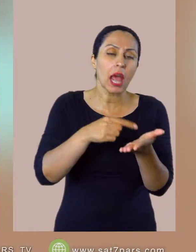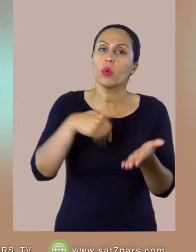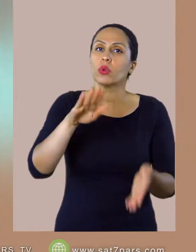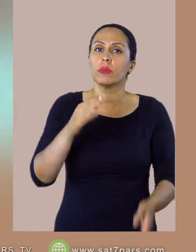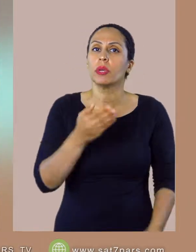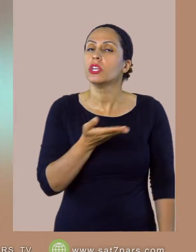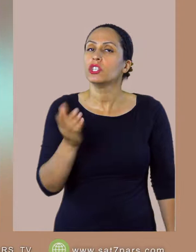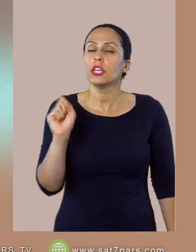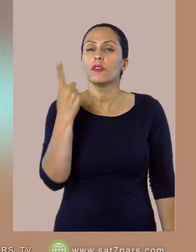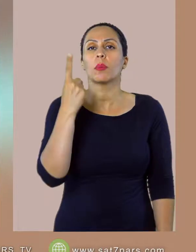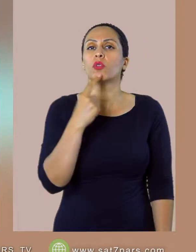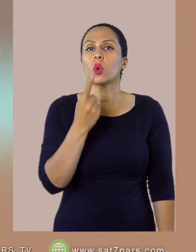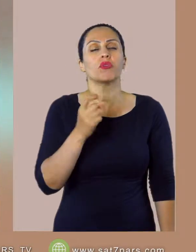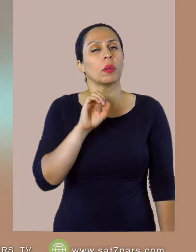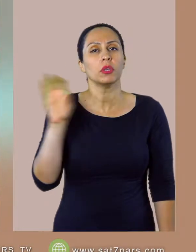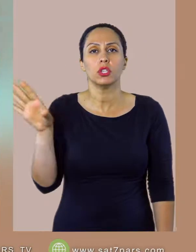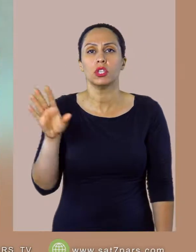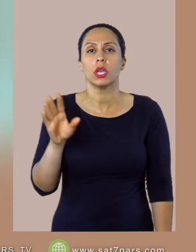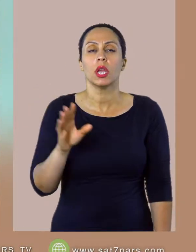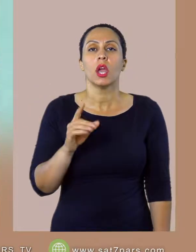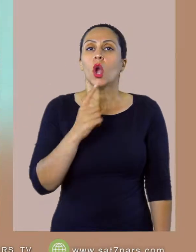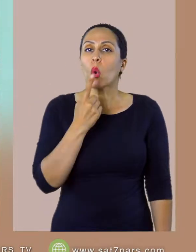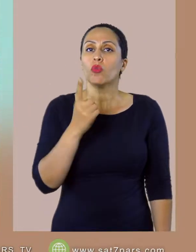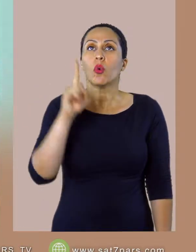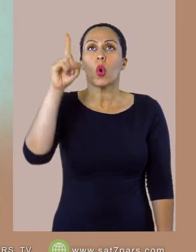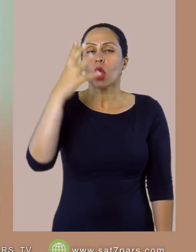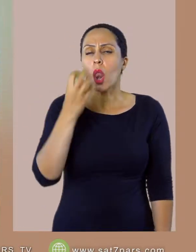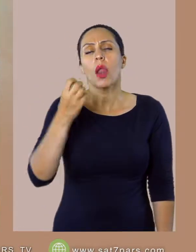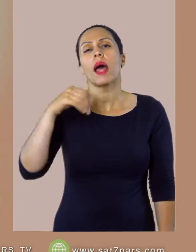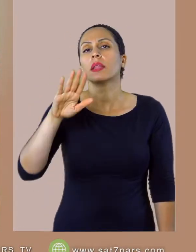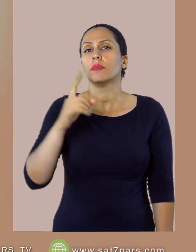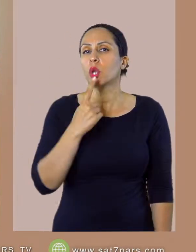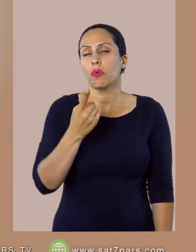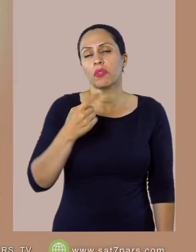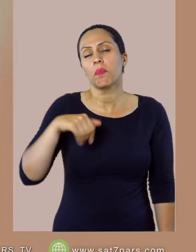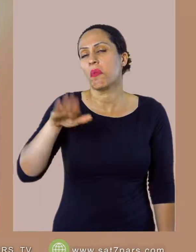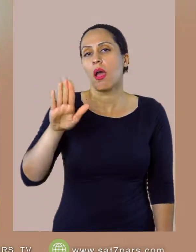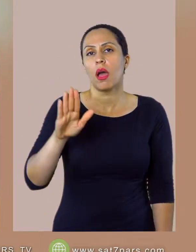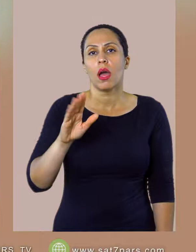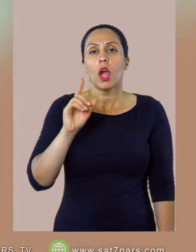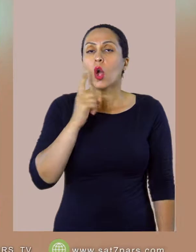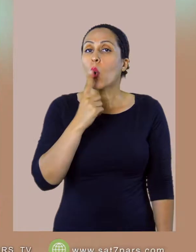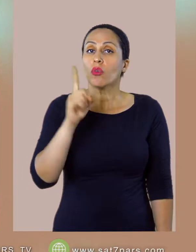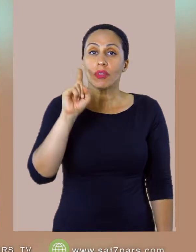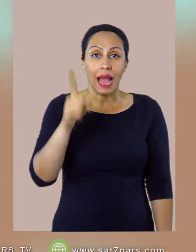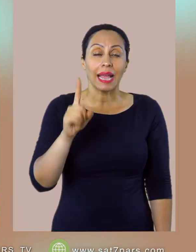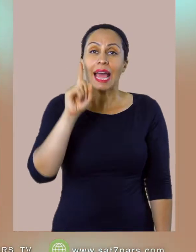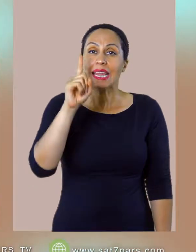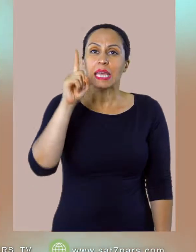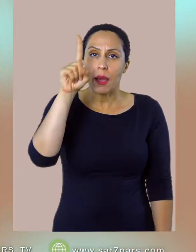میشه؟ گفتم هیچی گفت یعنی خدا نارد نمیشه؟ گفتم فکر نمی کنم نارد بشه گفت حالا اگه یه ماه نخونی چی میشه؟ گفتم هیچی